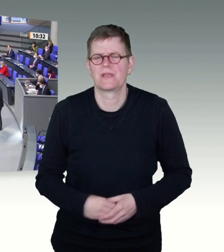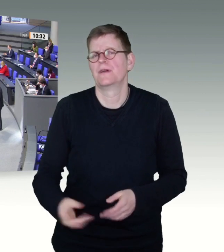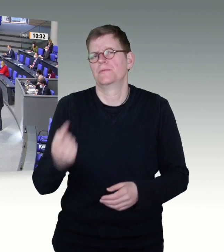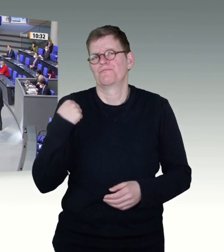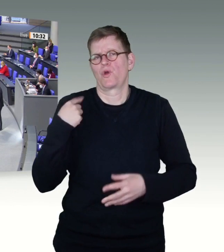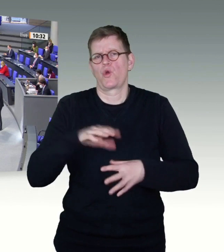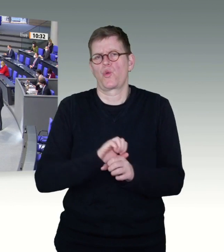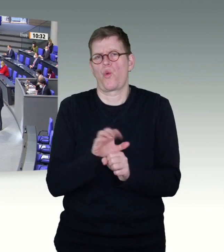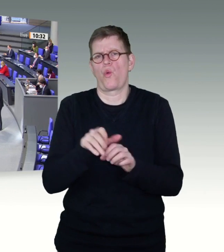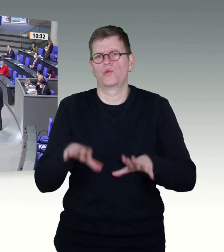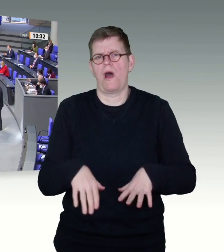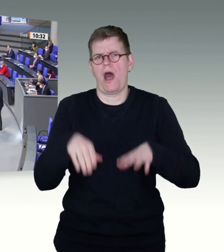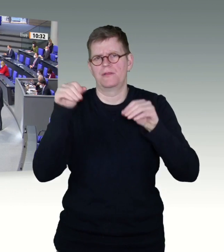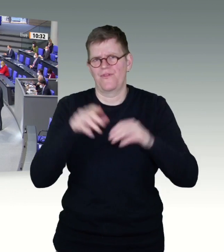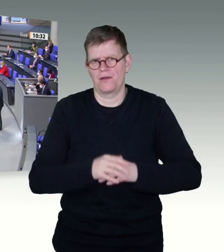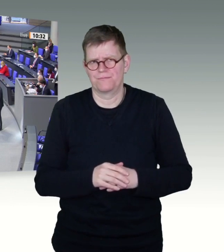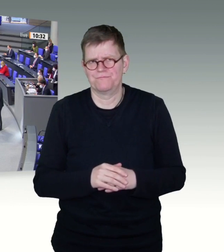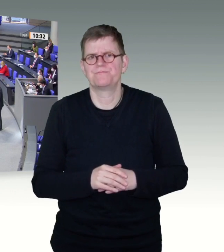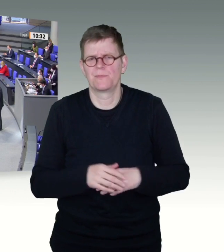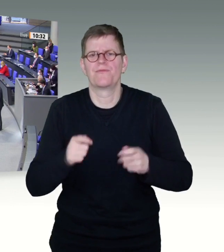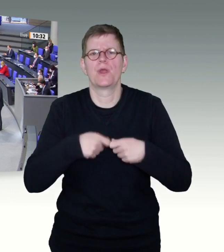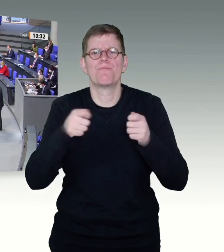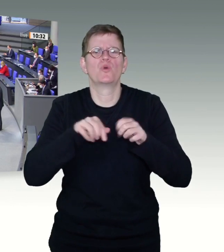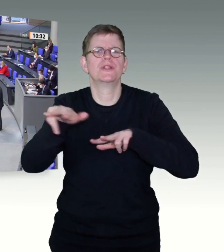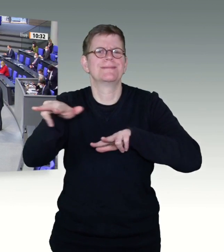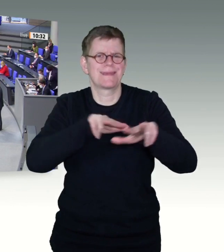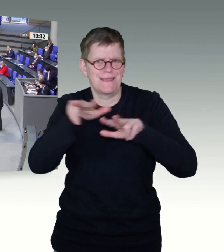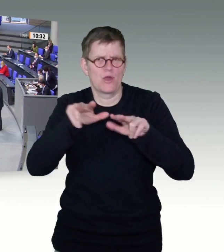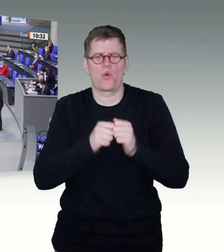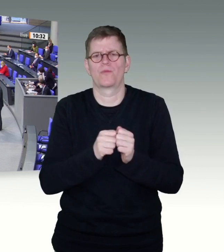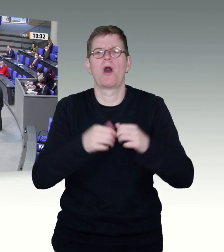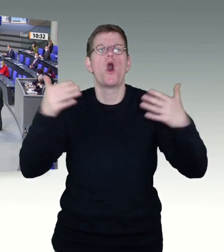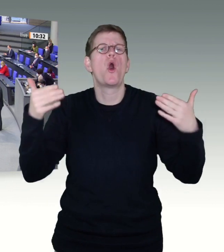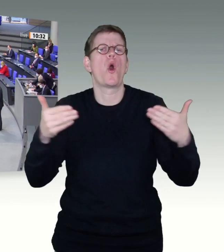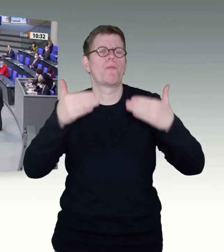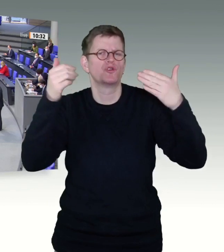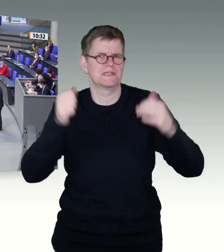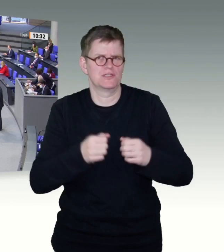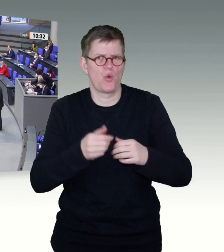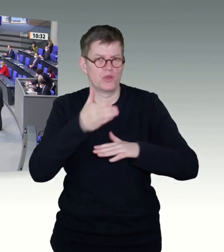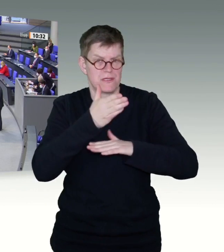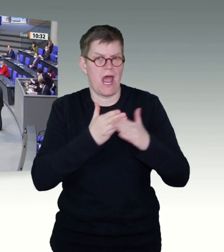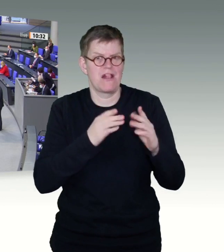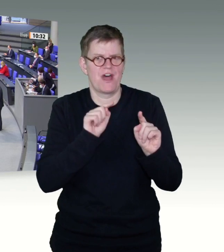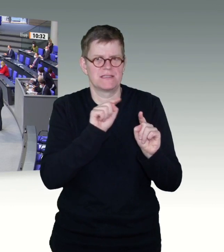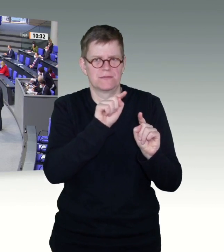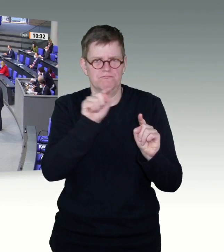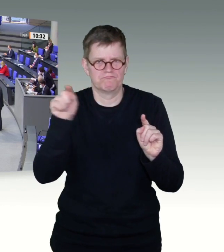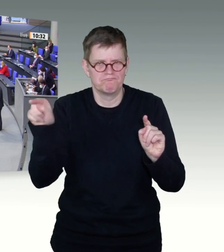von Bundesregierung und Teilen der Opposition auf nur eine Möglichkeit der Beendigung verengt, das